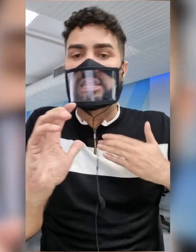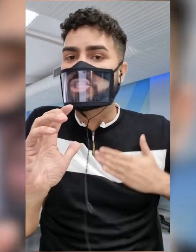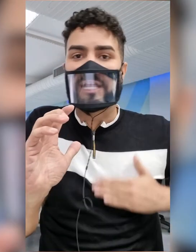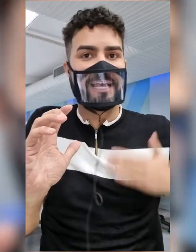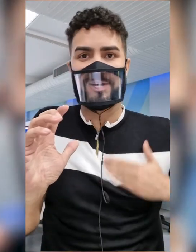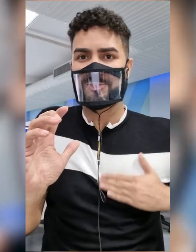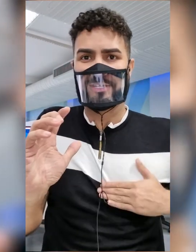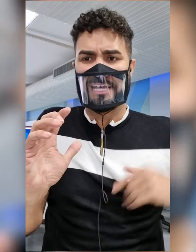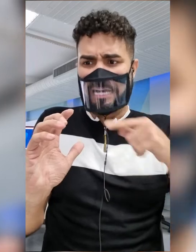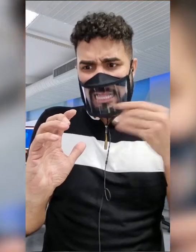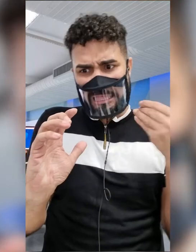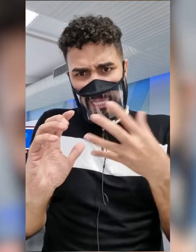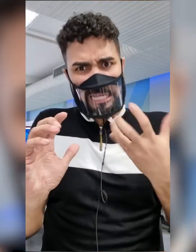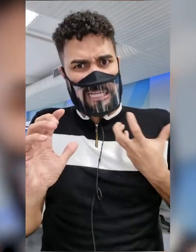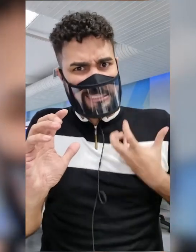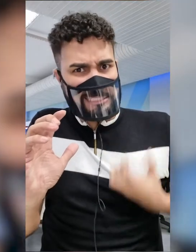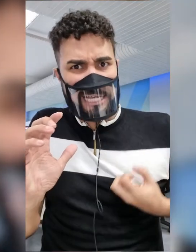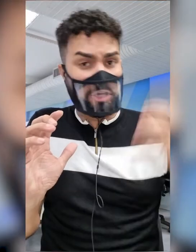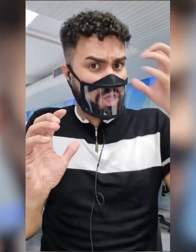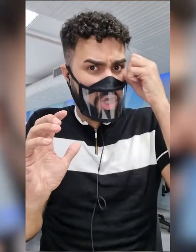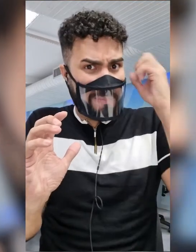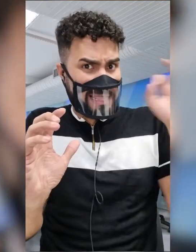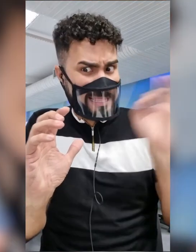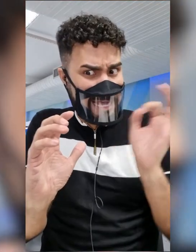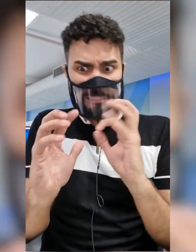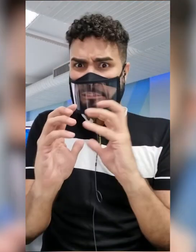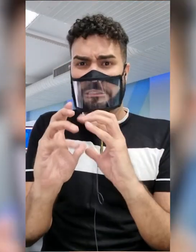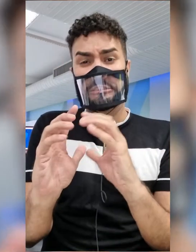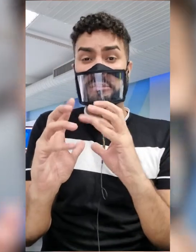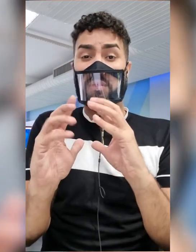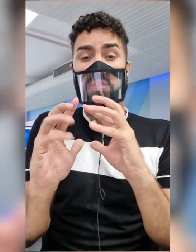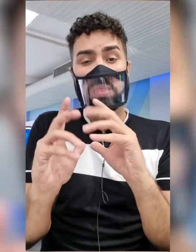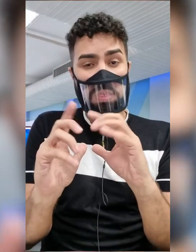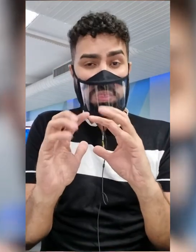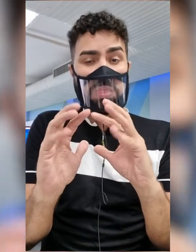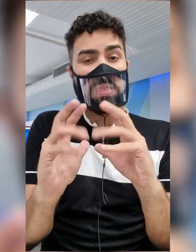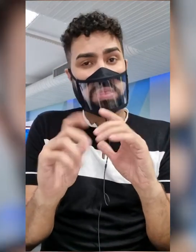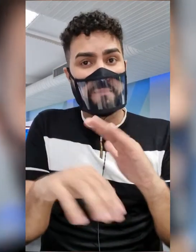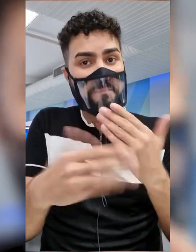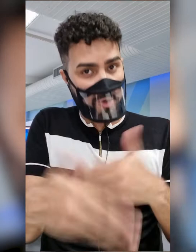Então, quanto mais você exauri-lo com a ausência de sono, menor vai ser o desempenho dele na hora da prova.